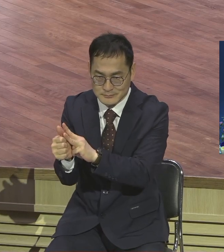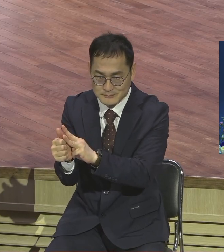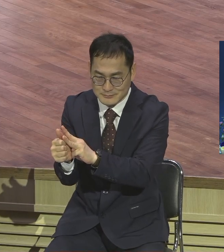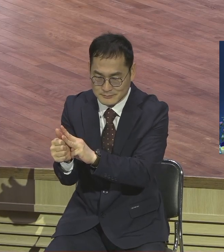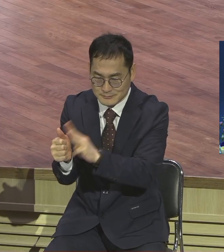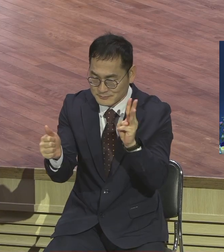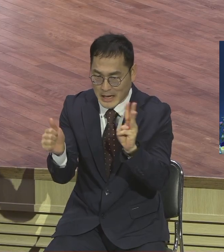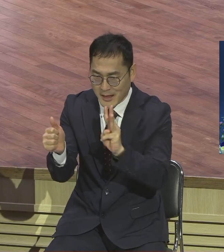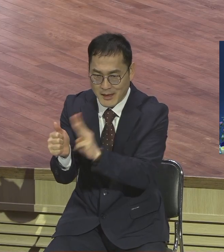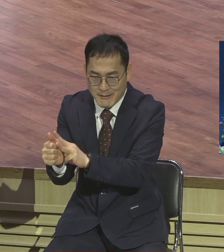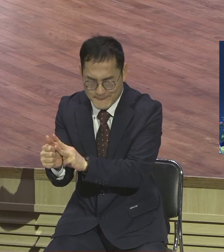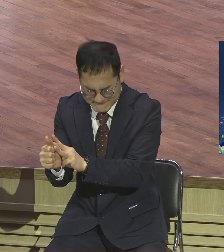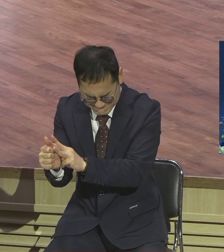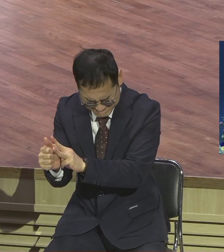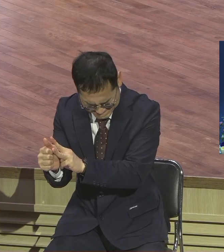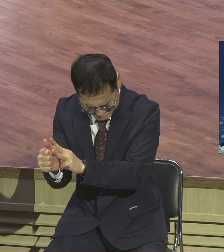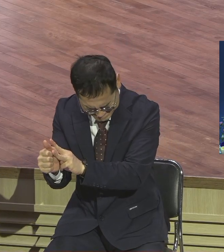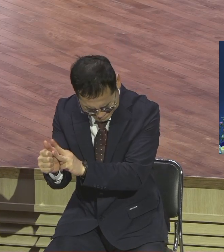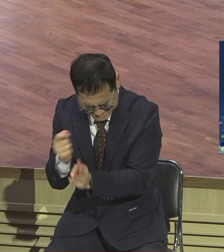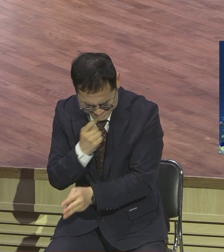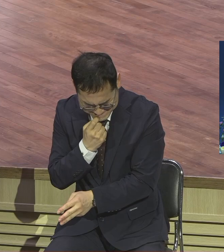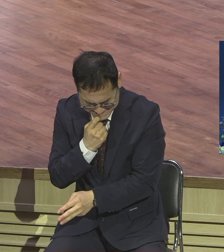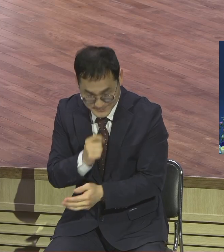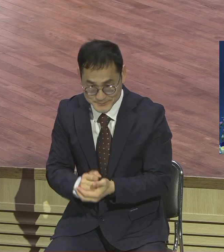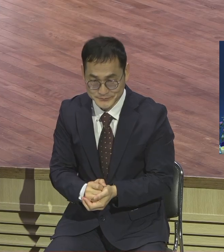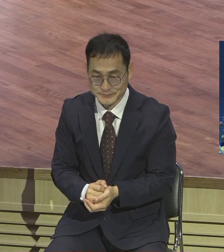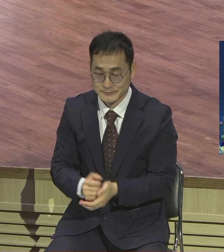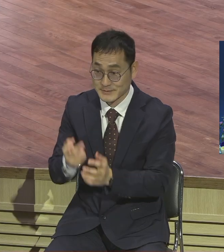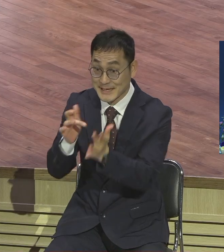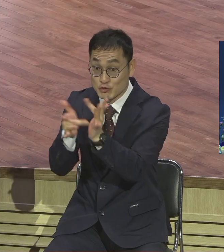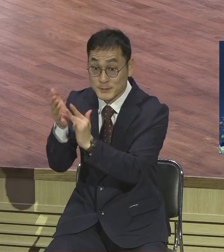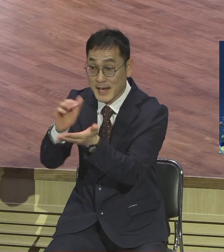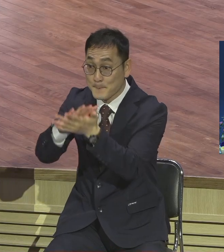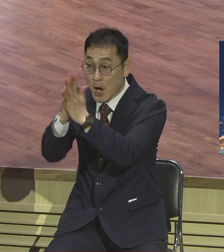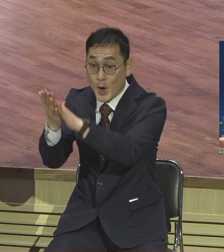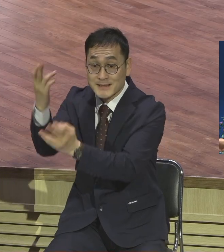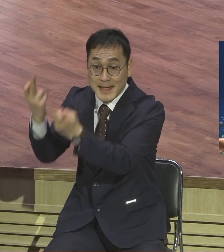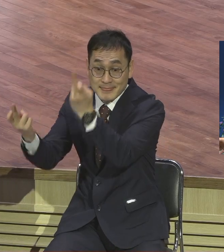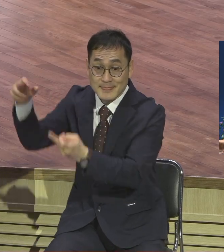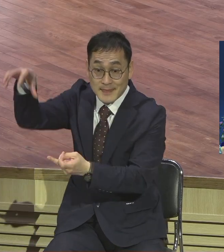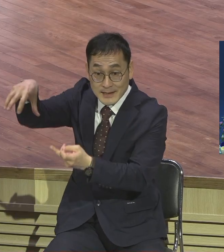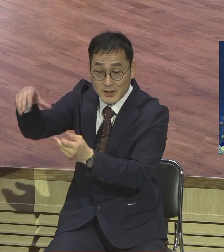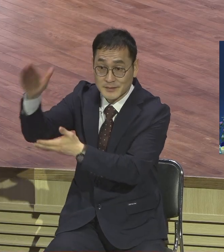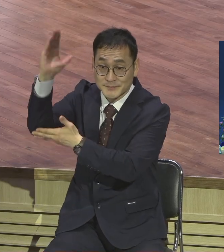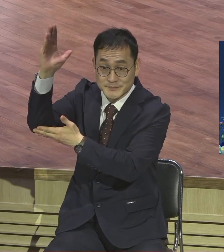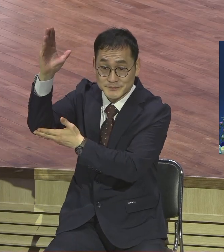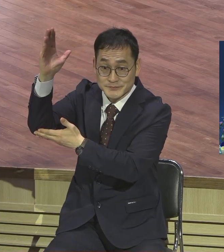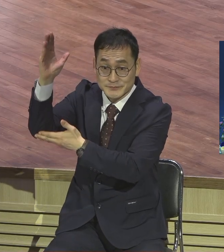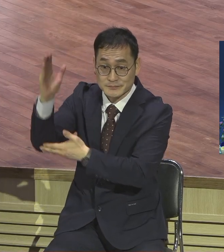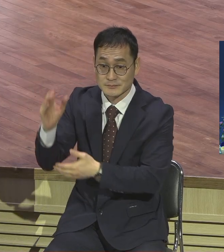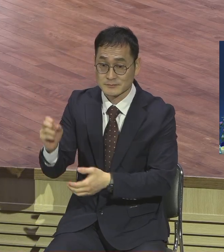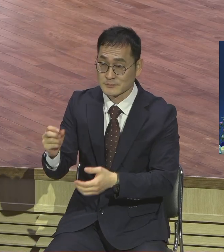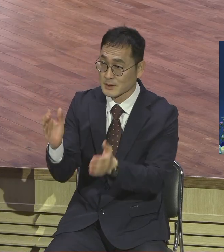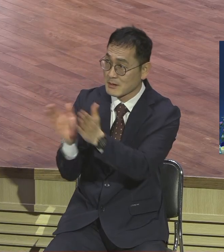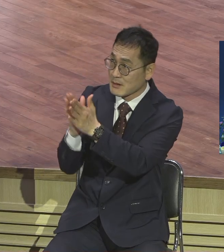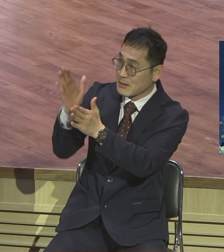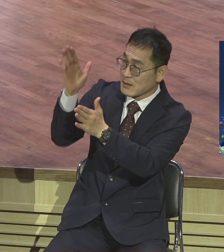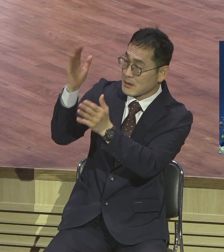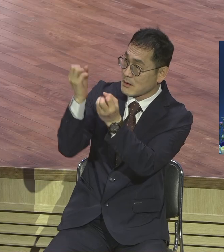예수님께서 변화산에 변형되실 때 다른 제자들 더 놔두고 또 세 사람만 예수님과 가까이 있었어요 예수님과